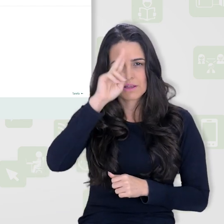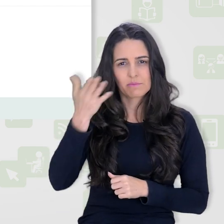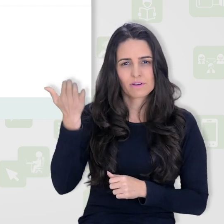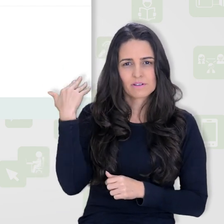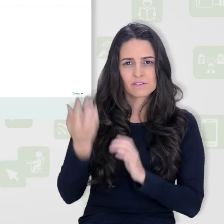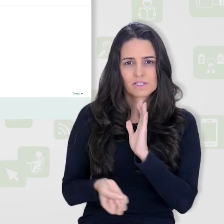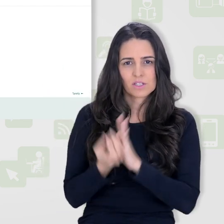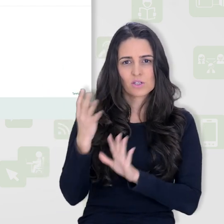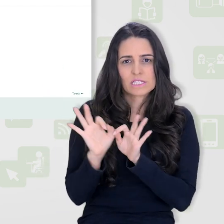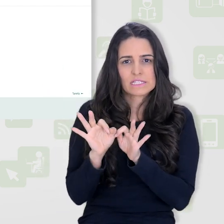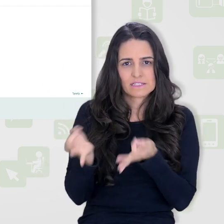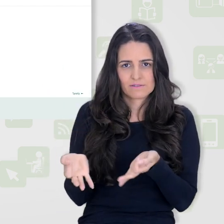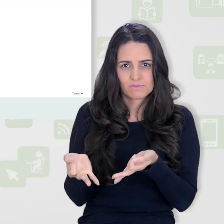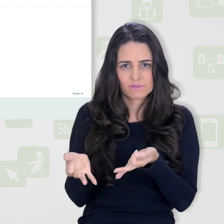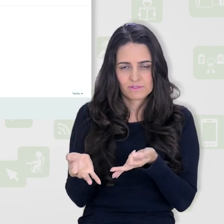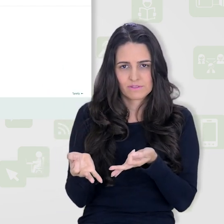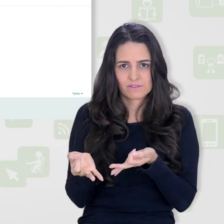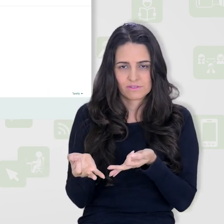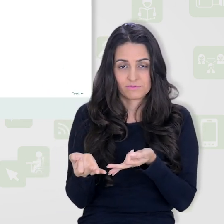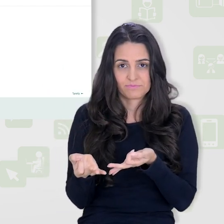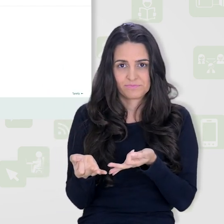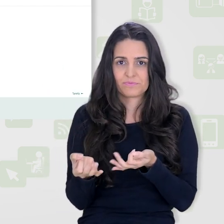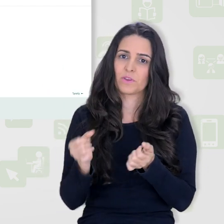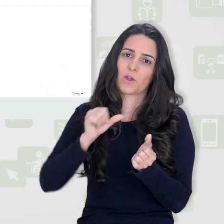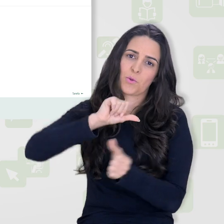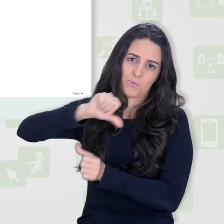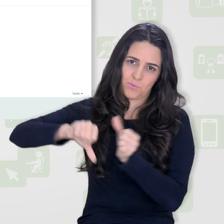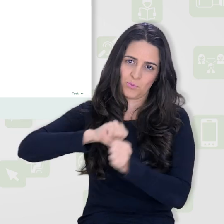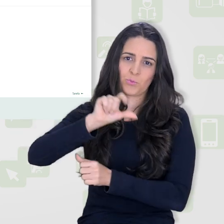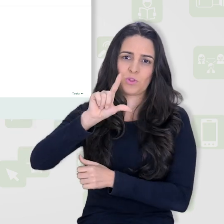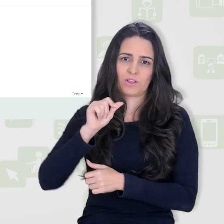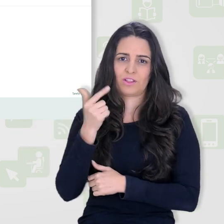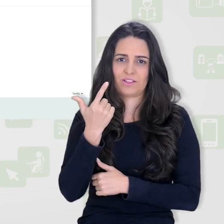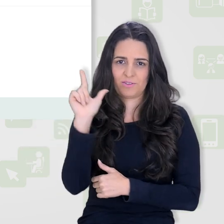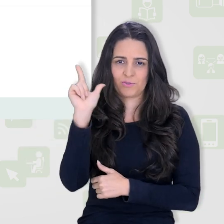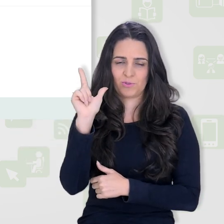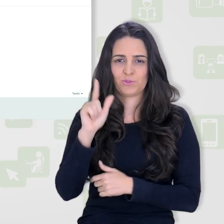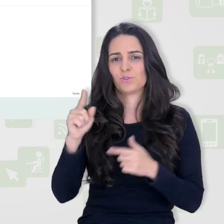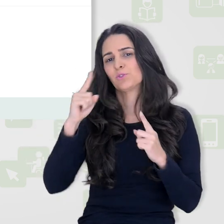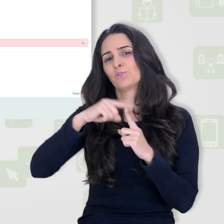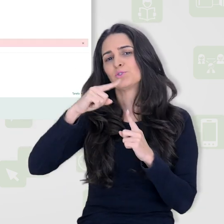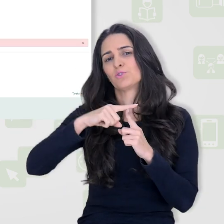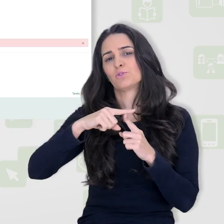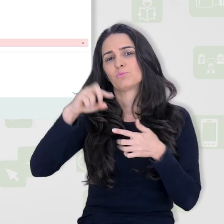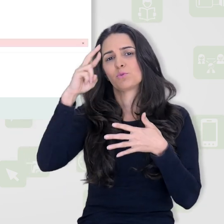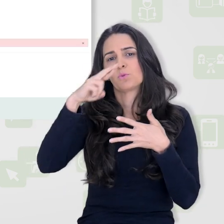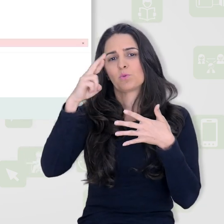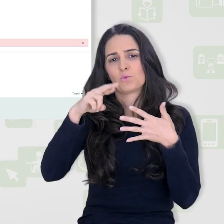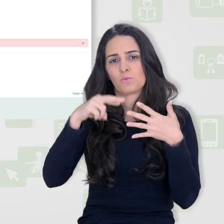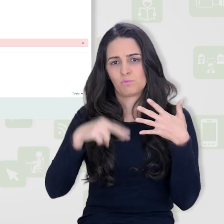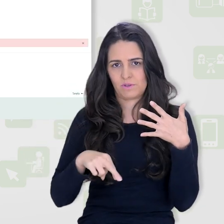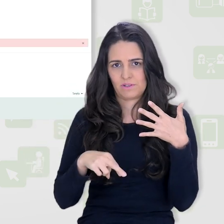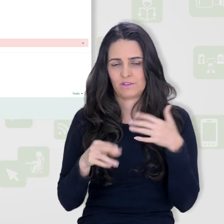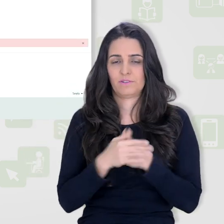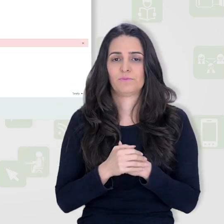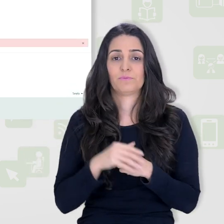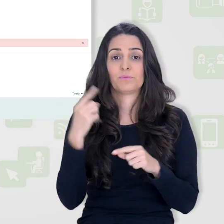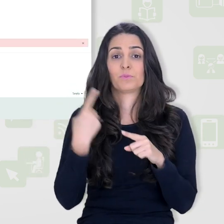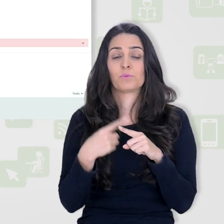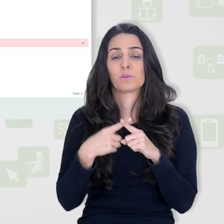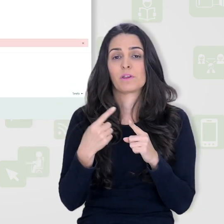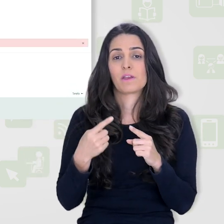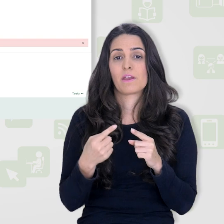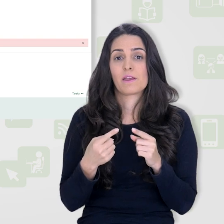criada com um método simples de avaliação. E aqui eu posso mudar para rubrica. Como é a primeira que eu vou